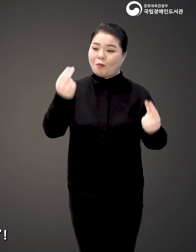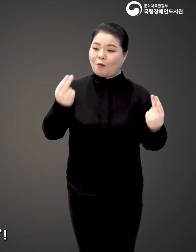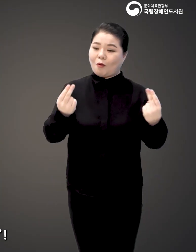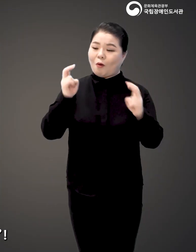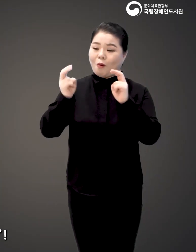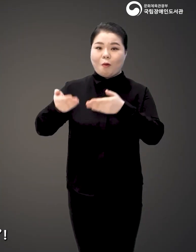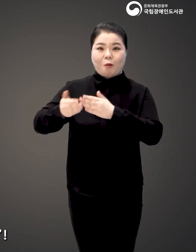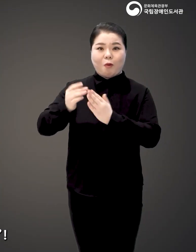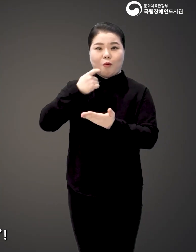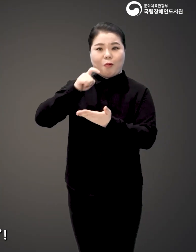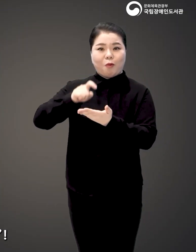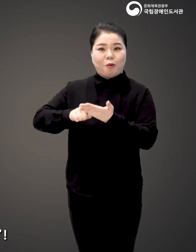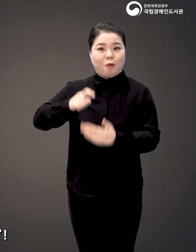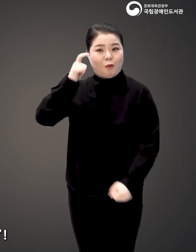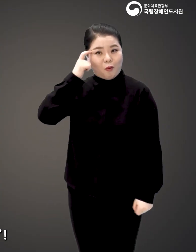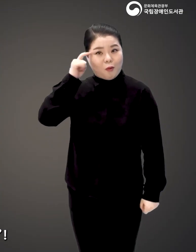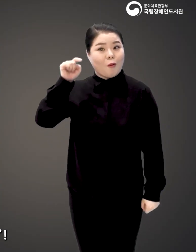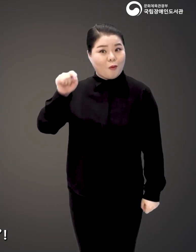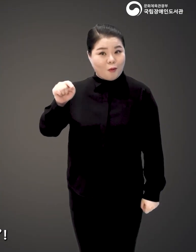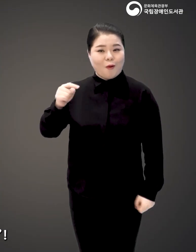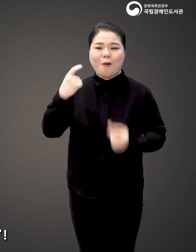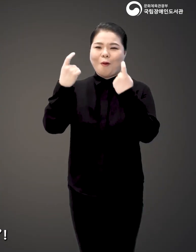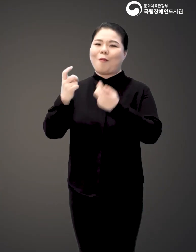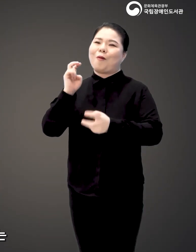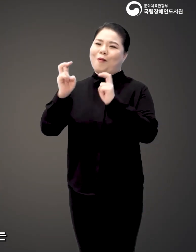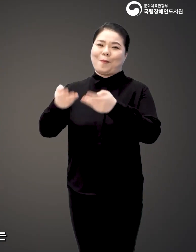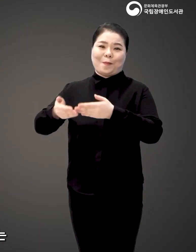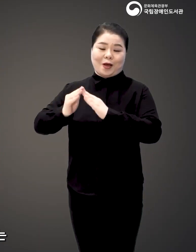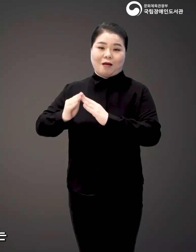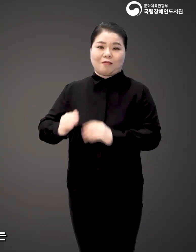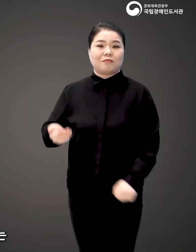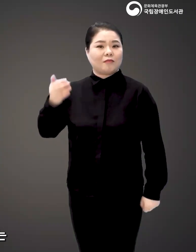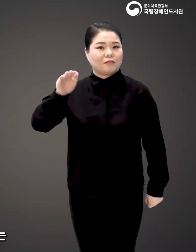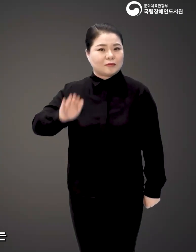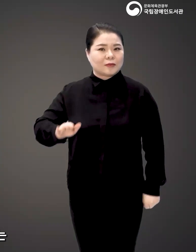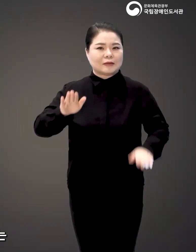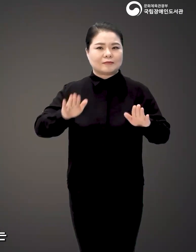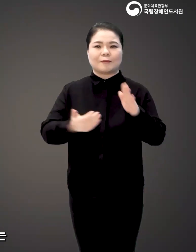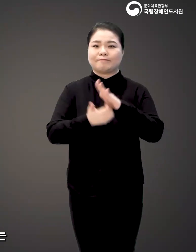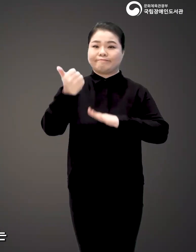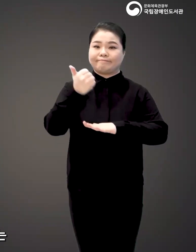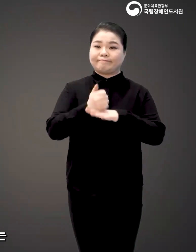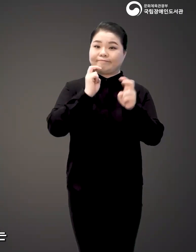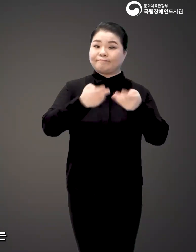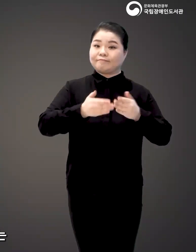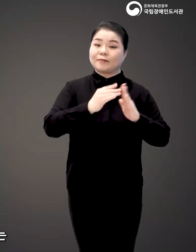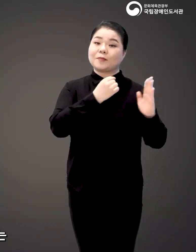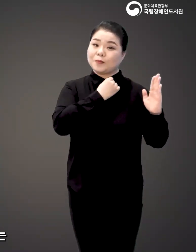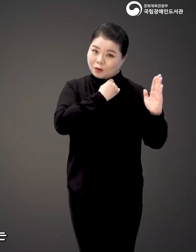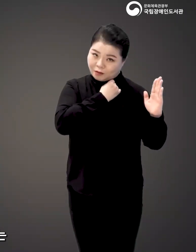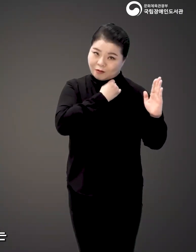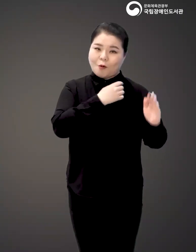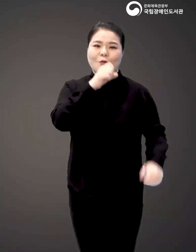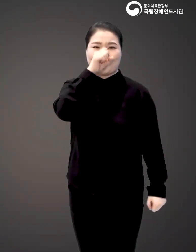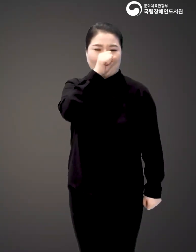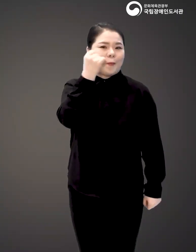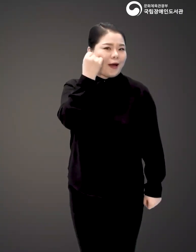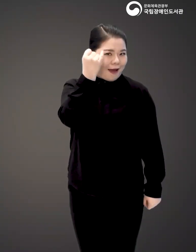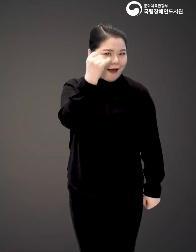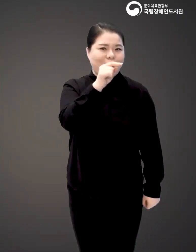창업 진입장벽이 낮다고 분류되었던 관광 창업 하지만 이제 관광 분야에서 성공적인 창업을 위해서는